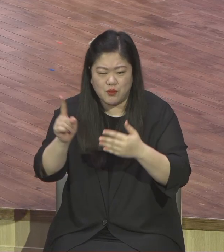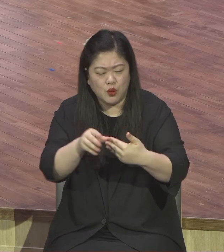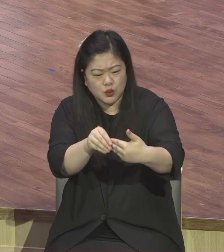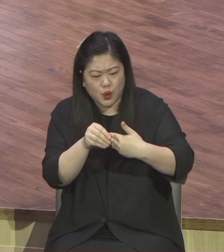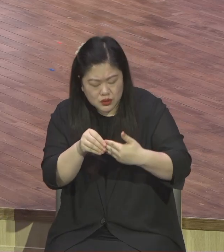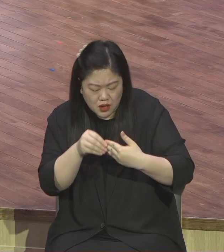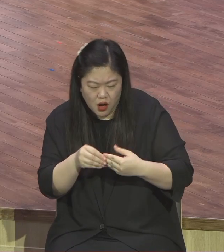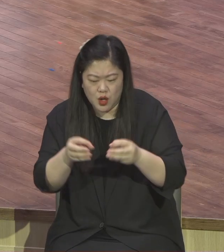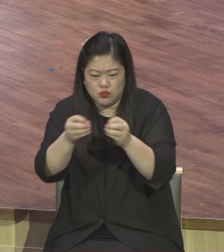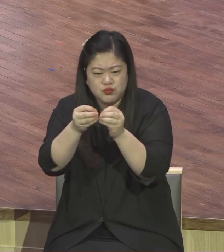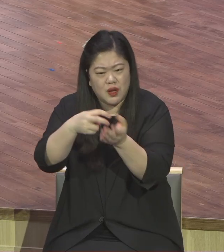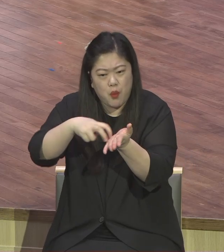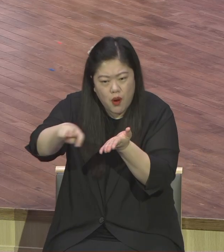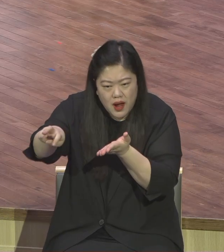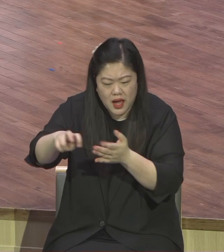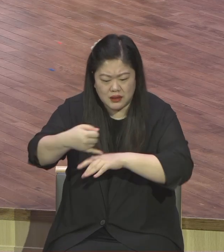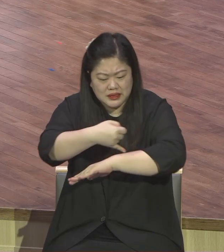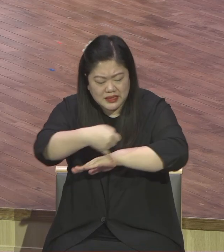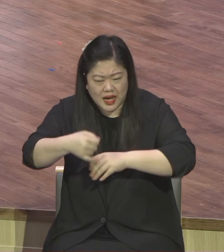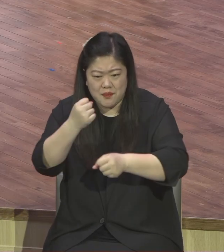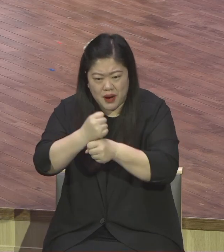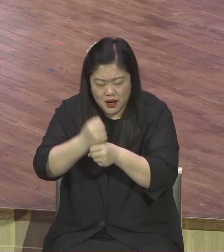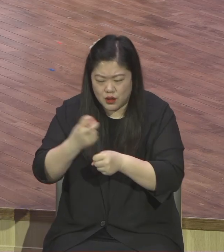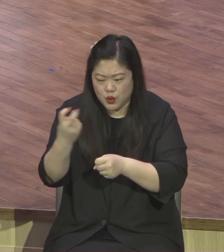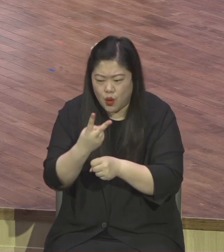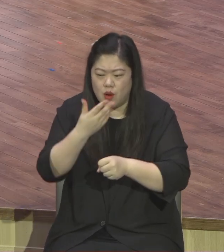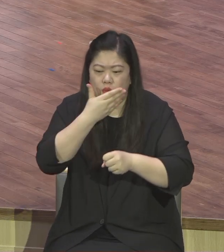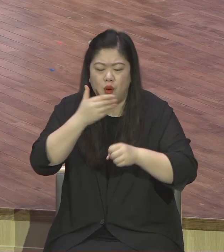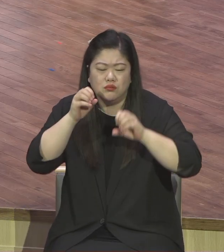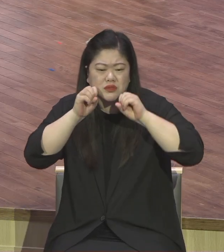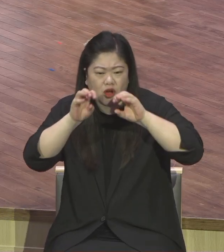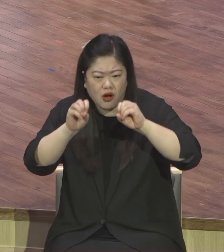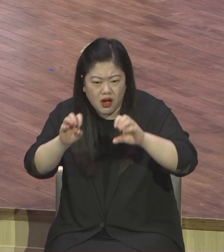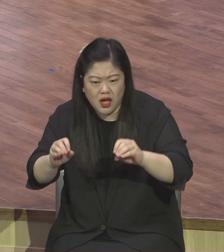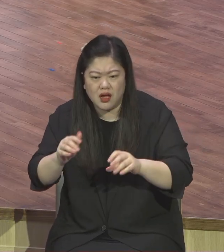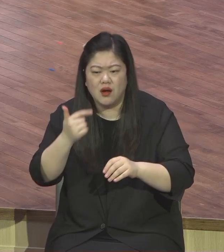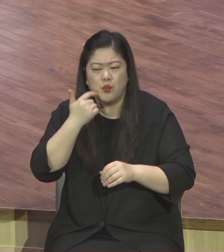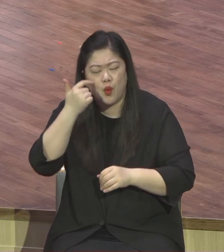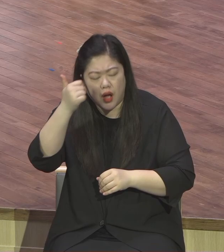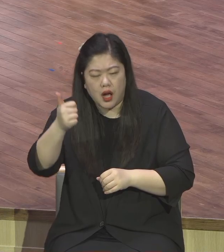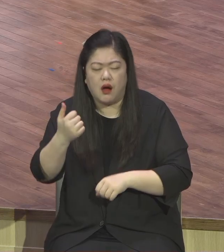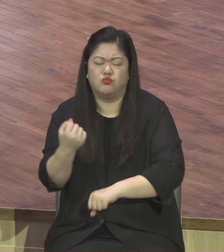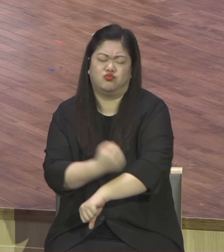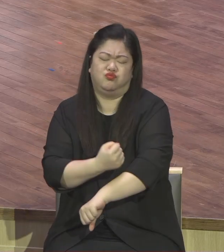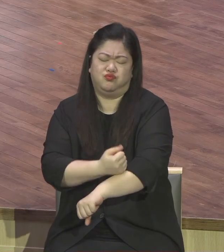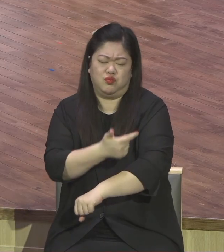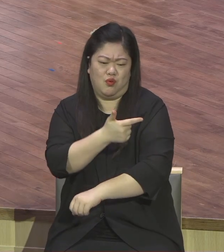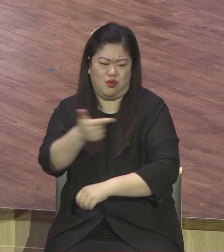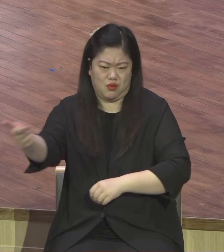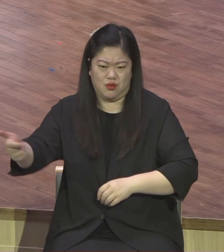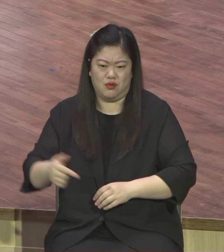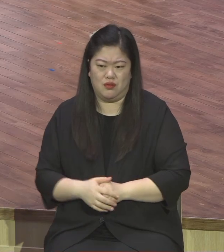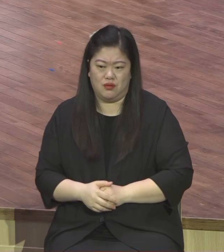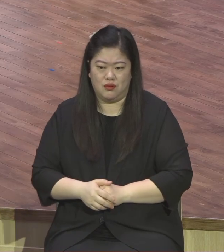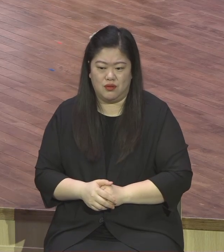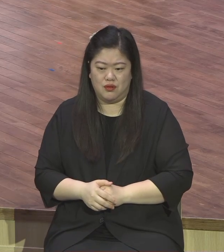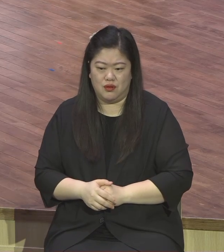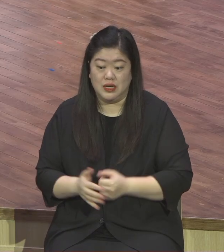또 교구장님들 전도사님들 우리 교육자들이 참 수고를 많이 했어요. 그래서 이번에 보고서가 들어왔는데 제가